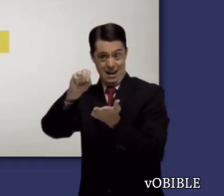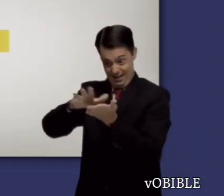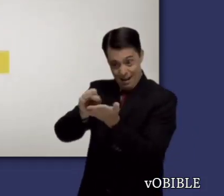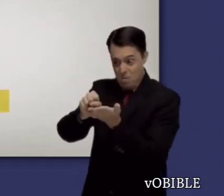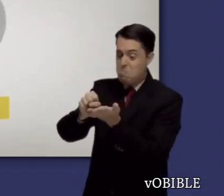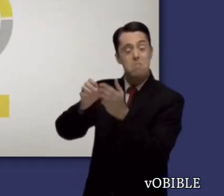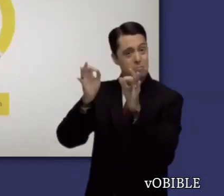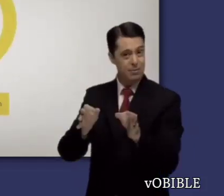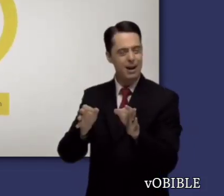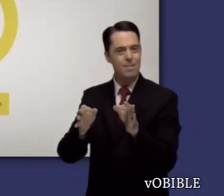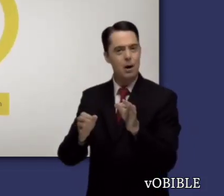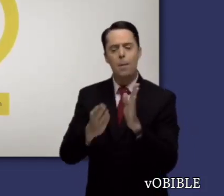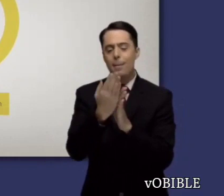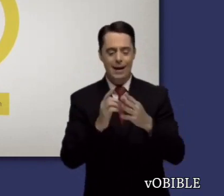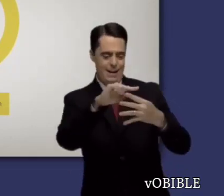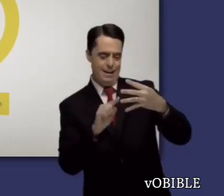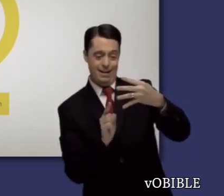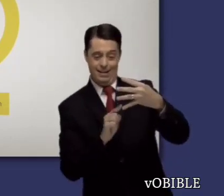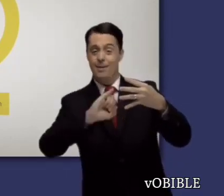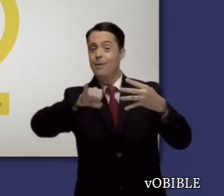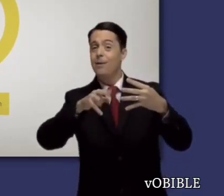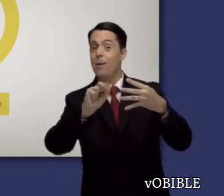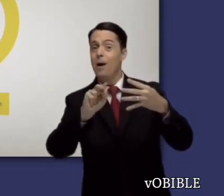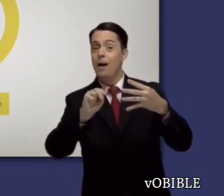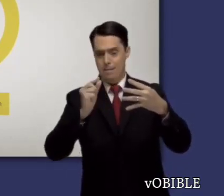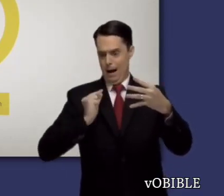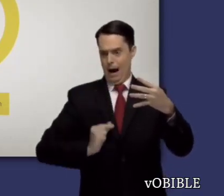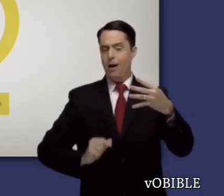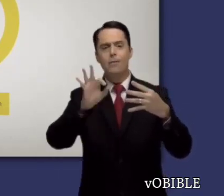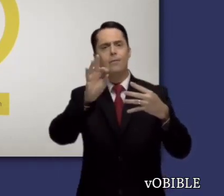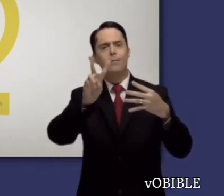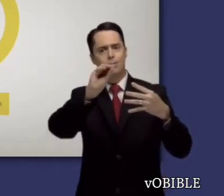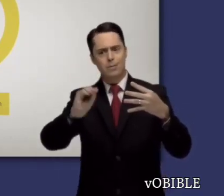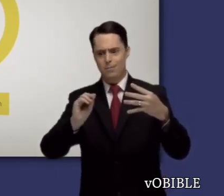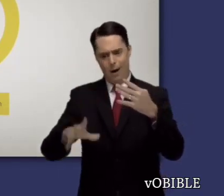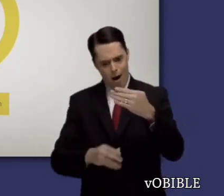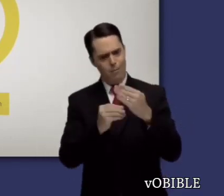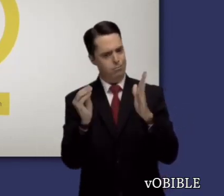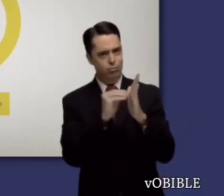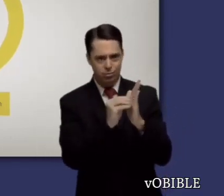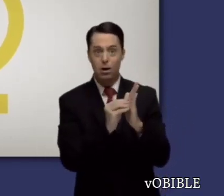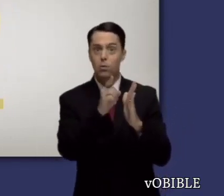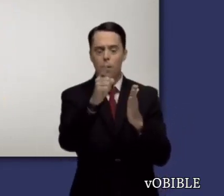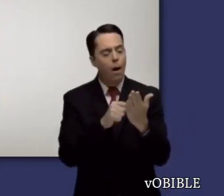Se calcula que el 92% del libro contiene información que no aparece en los demás evangelios.